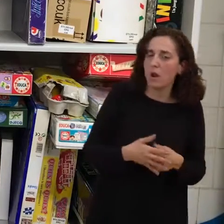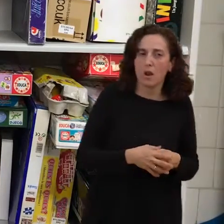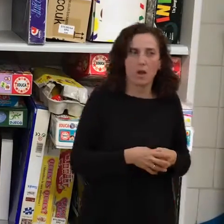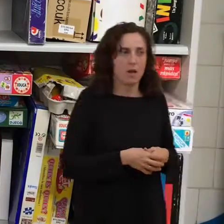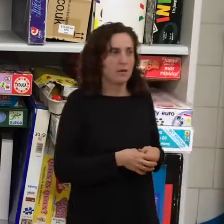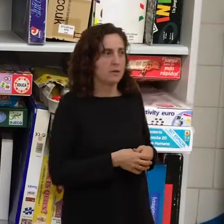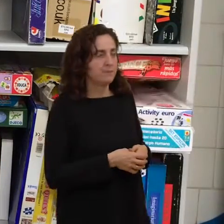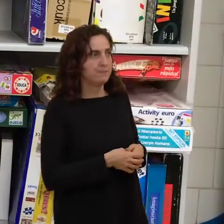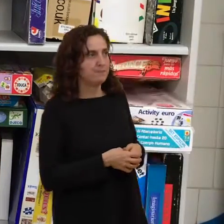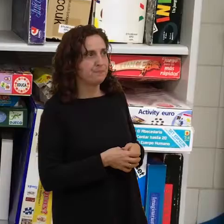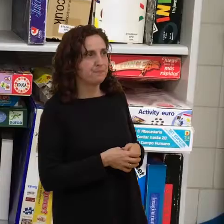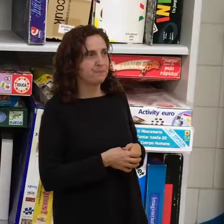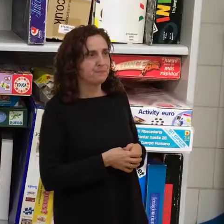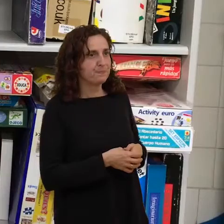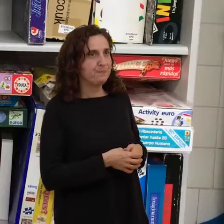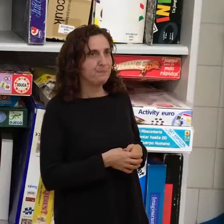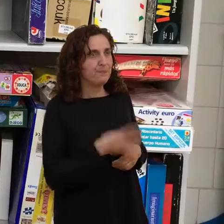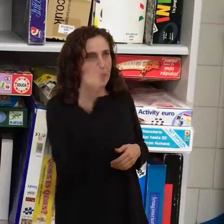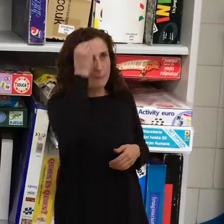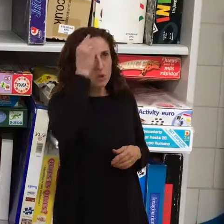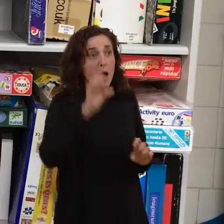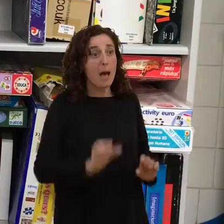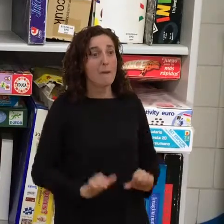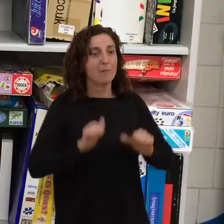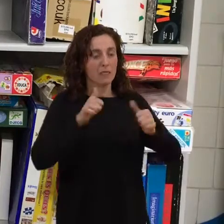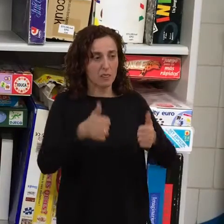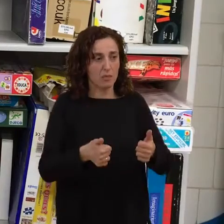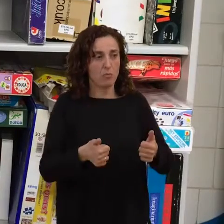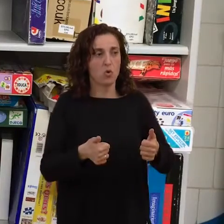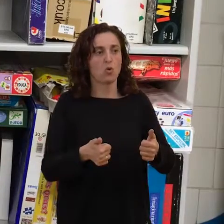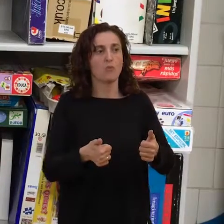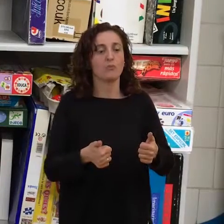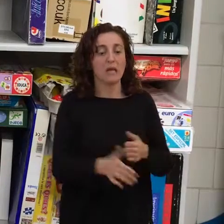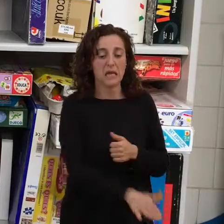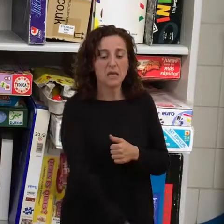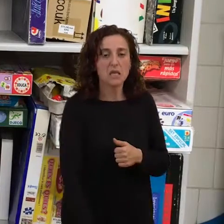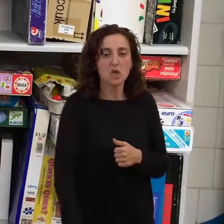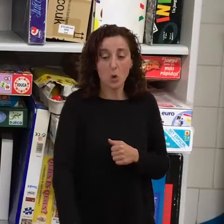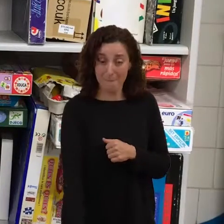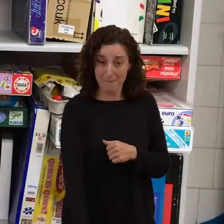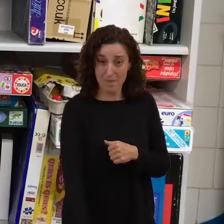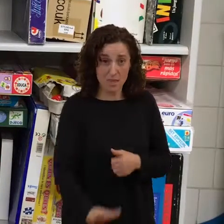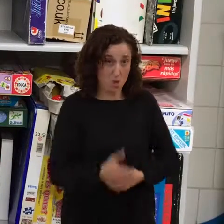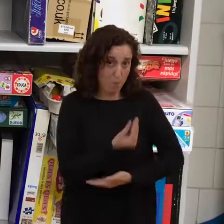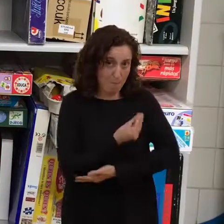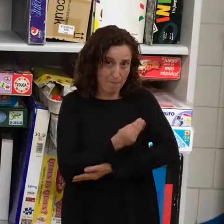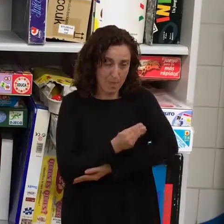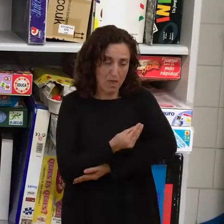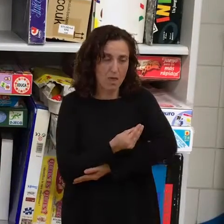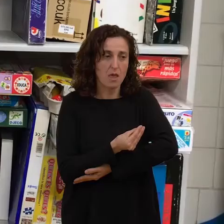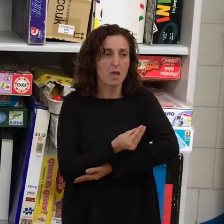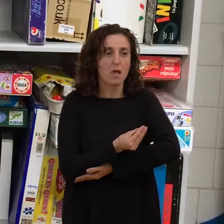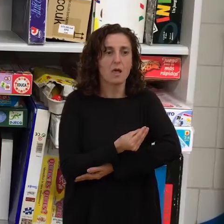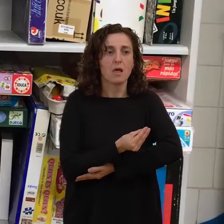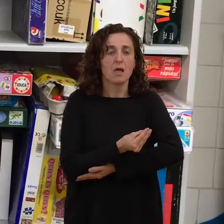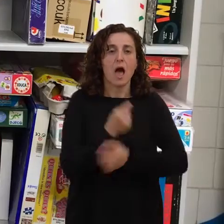Pues creo que al principio, cuando los niños son muy pequeños, el apoyo que ofrecen